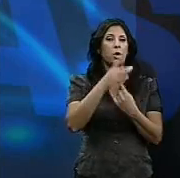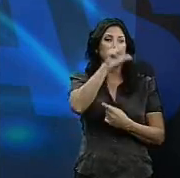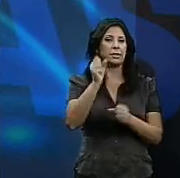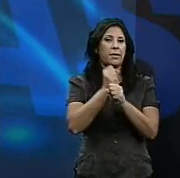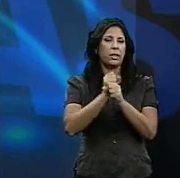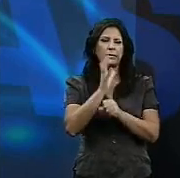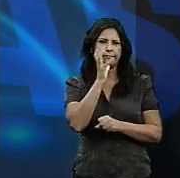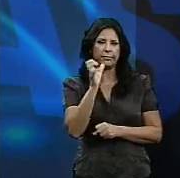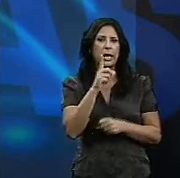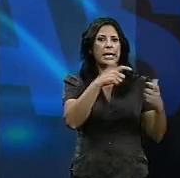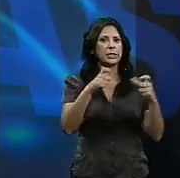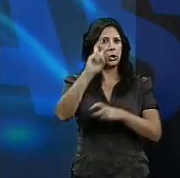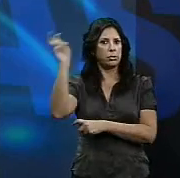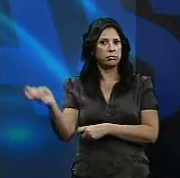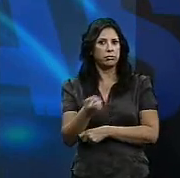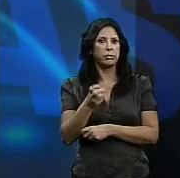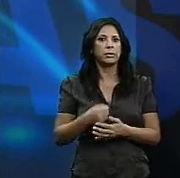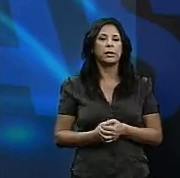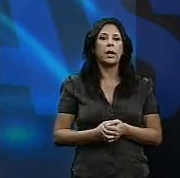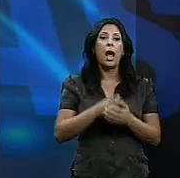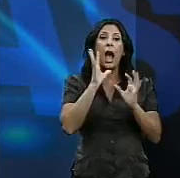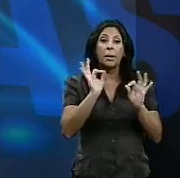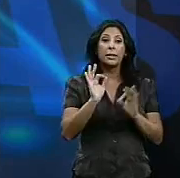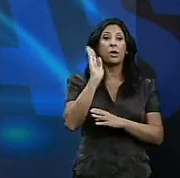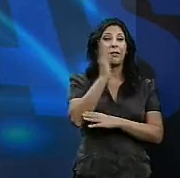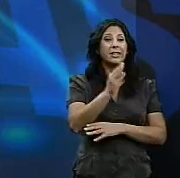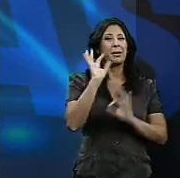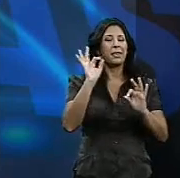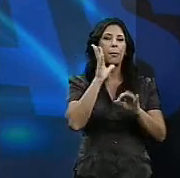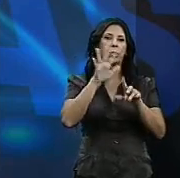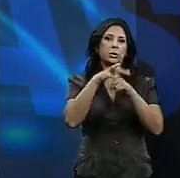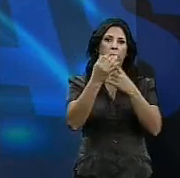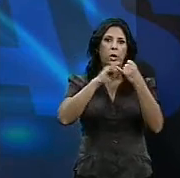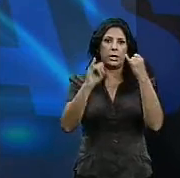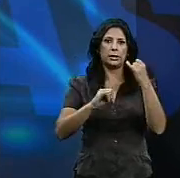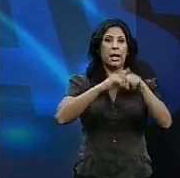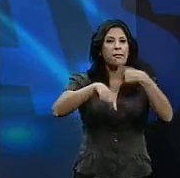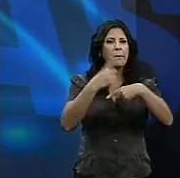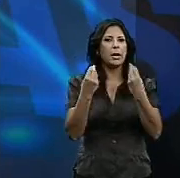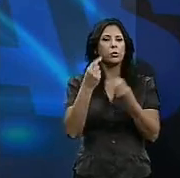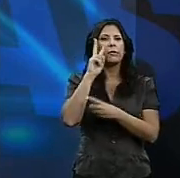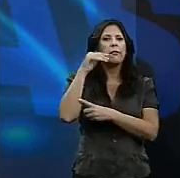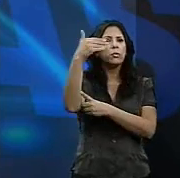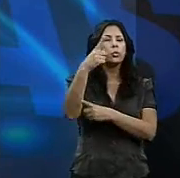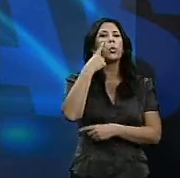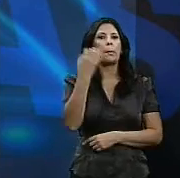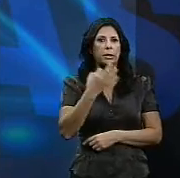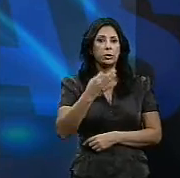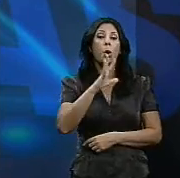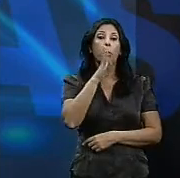distintos sectores en el que se están viendo especialmente afectados por la crisis. Muchas familias ven su futuro peligrar a consecuencia de la